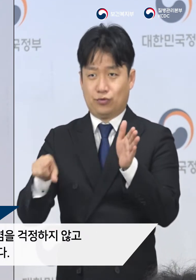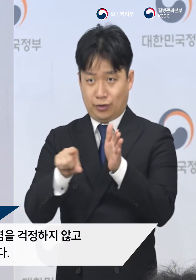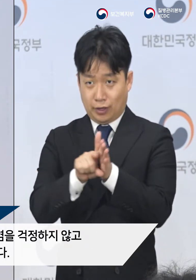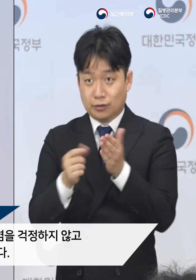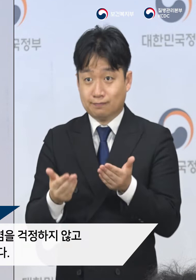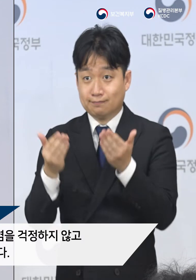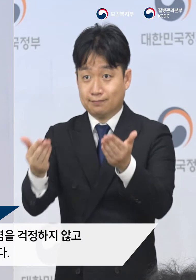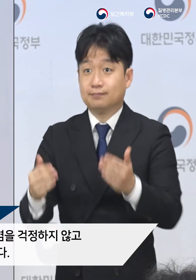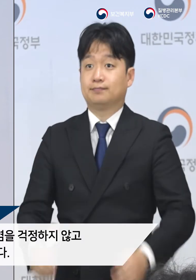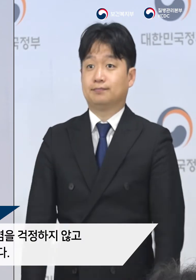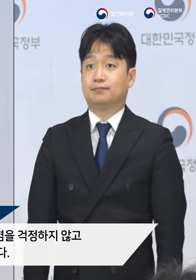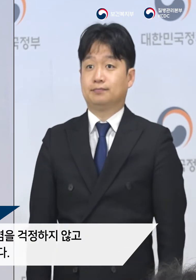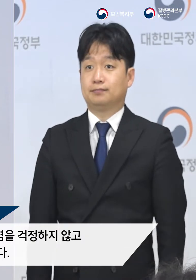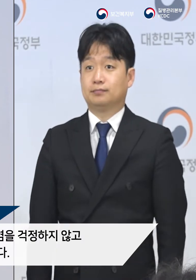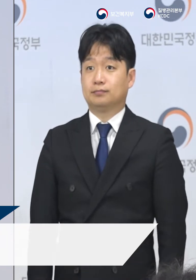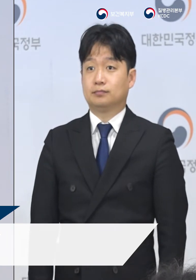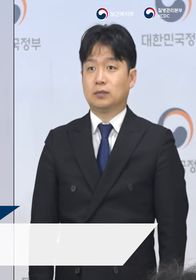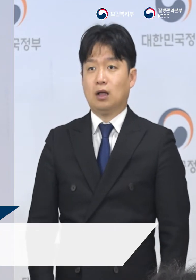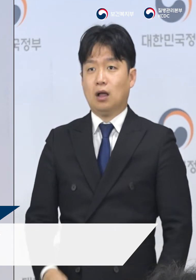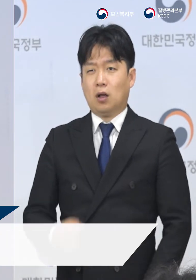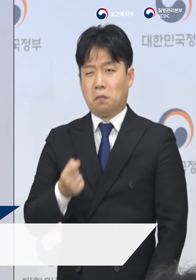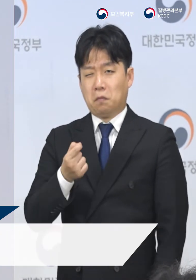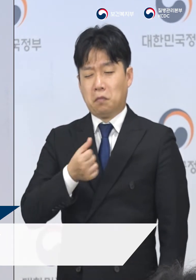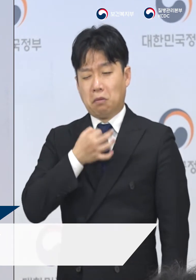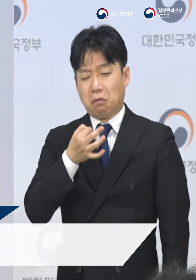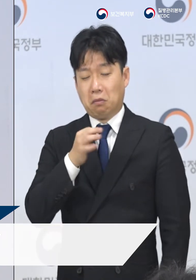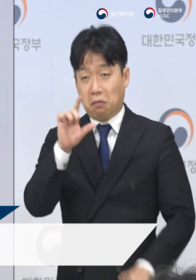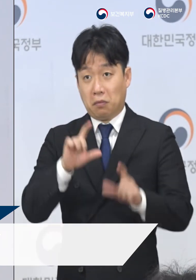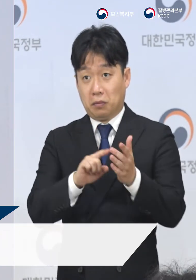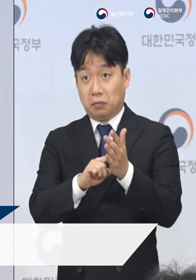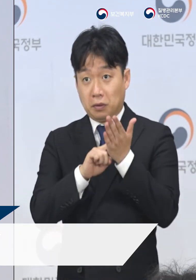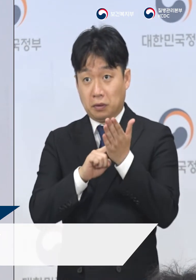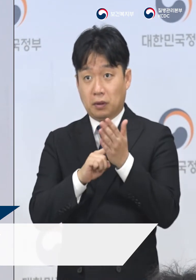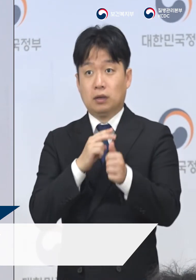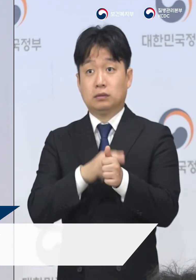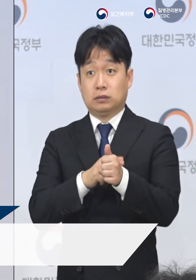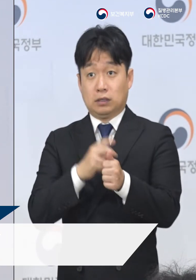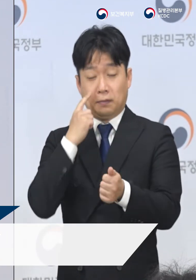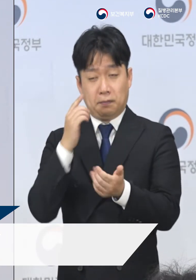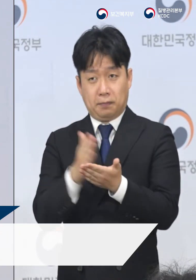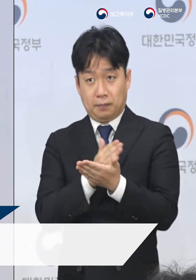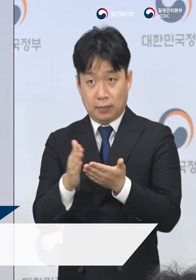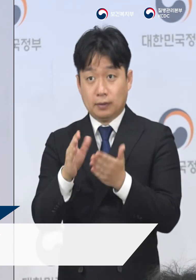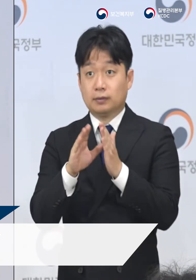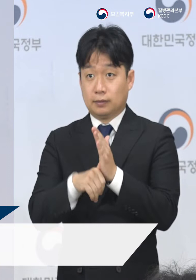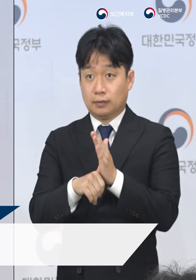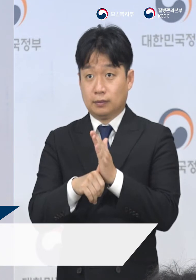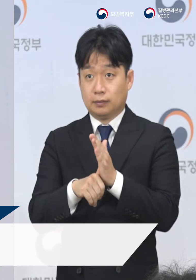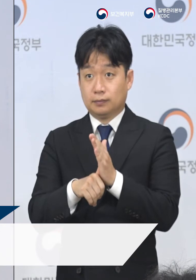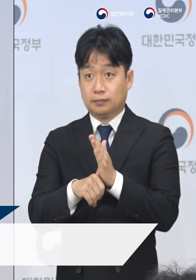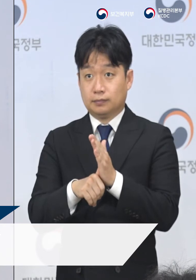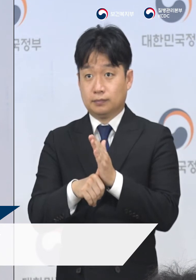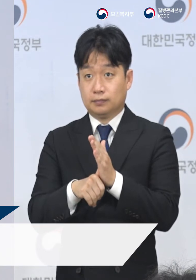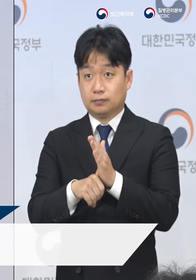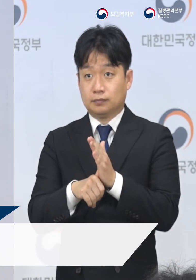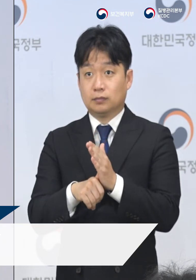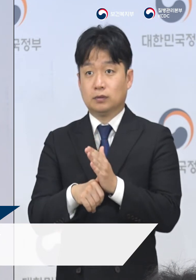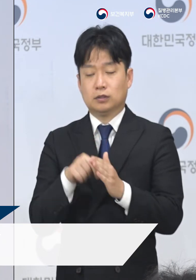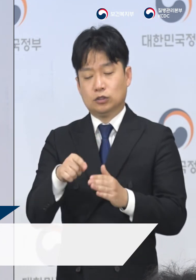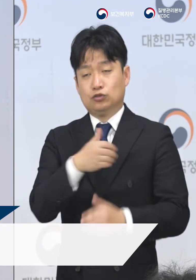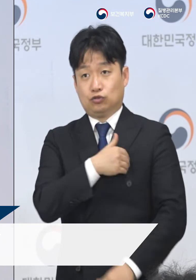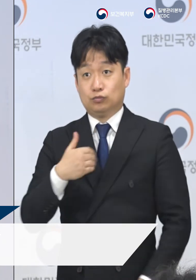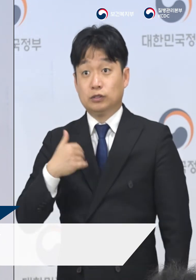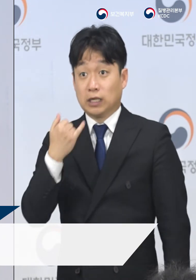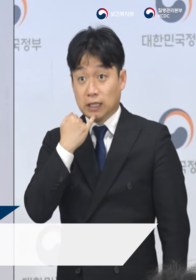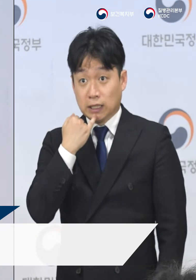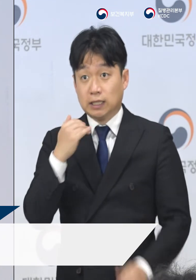시행하겠습니다. 가벼운 감기 증상을 가지는 환자는 의사의 판단에 따라 안전성 확보가 가능한